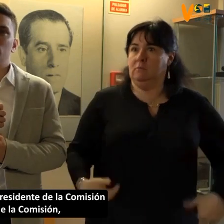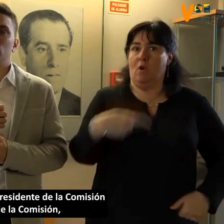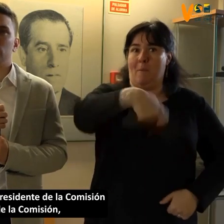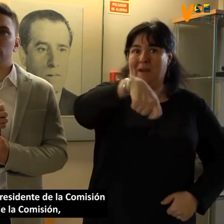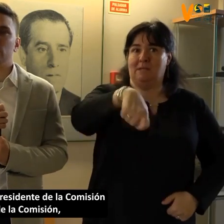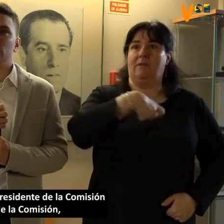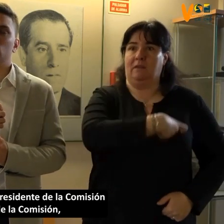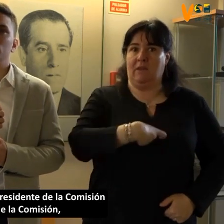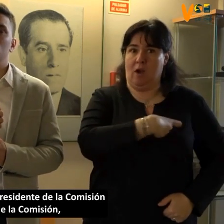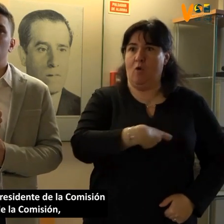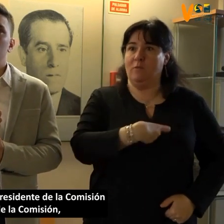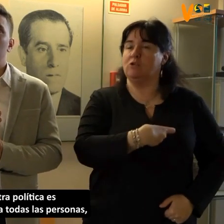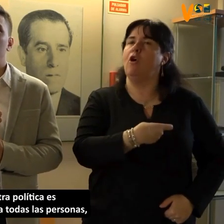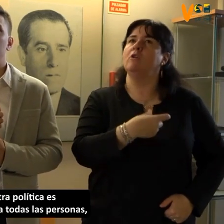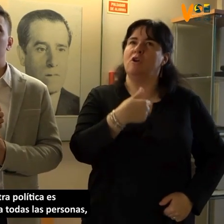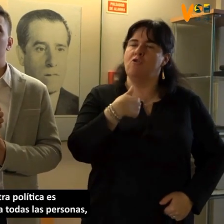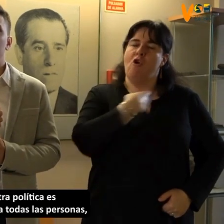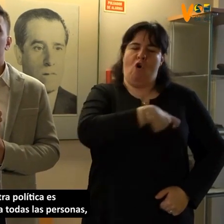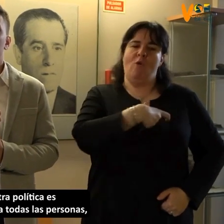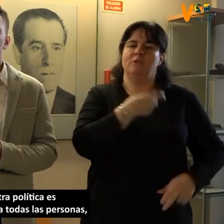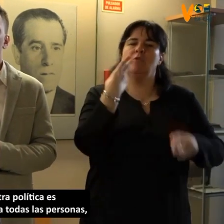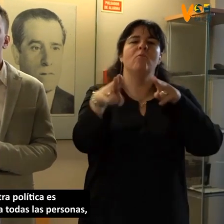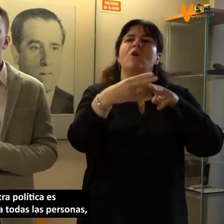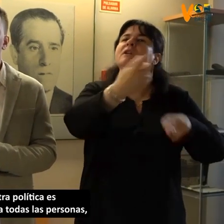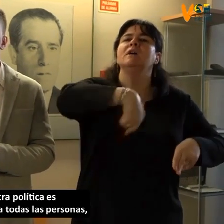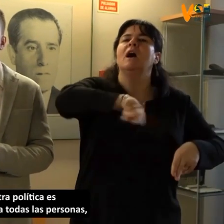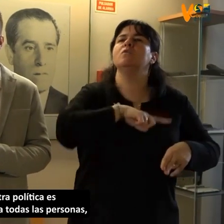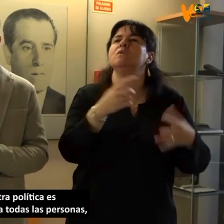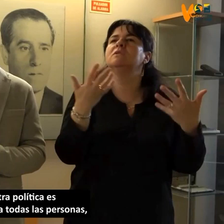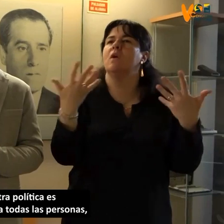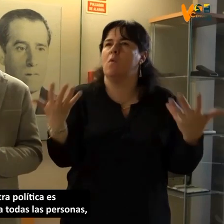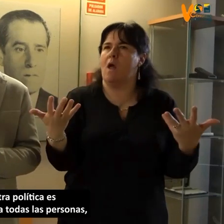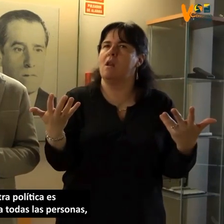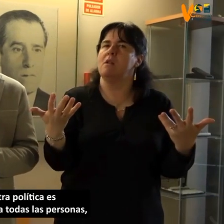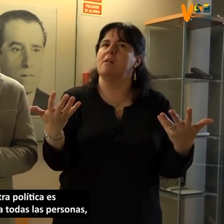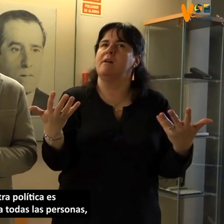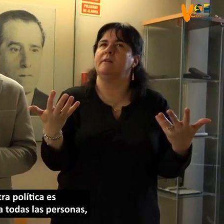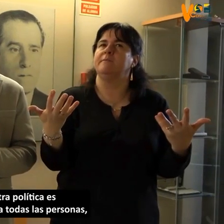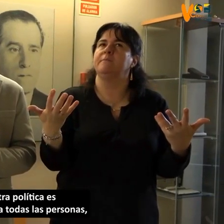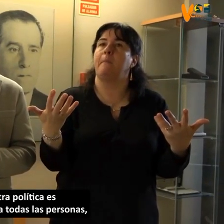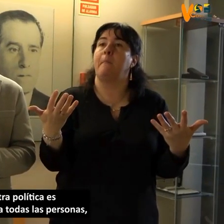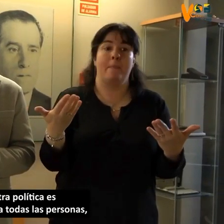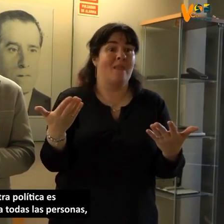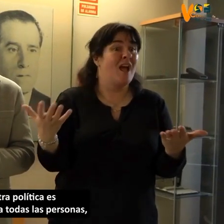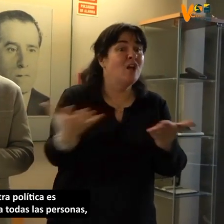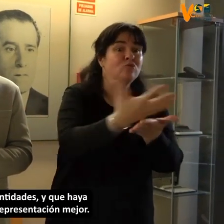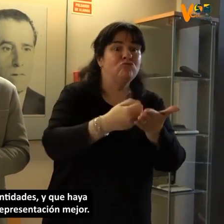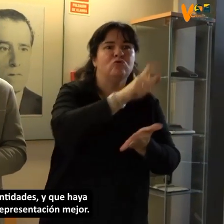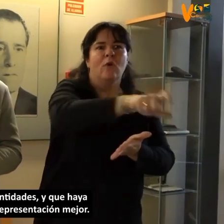¿Qué la política de las